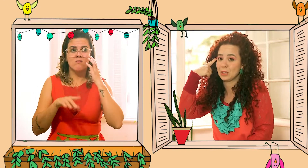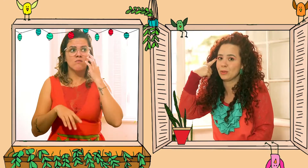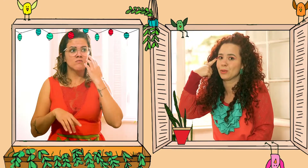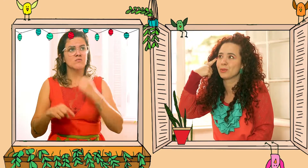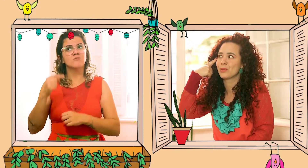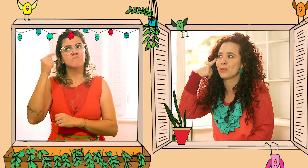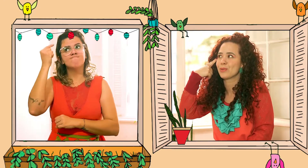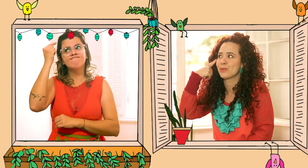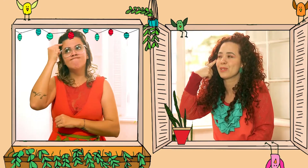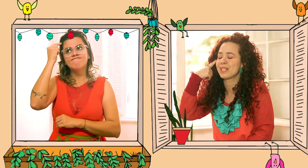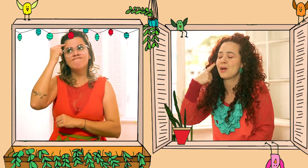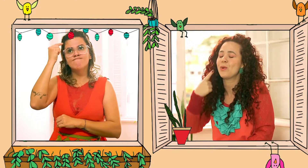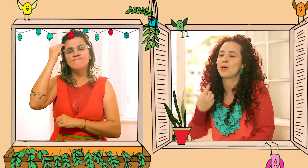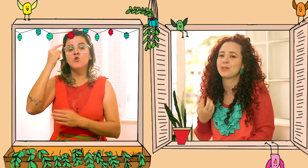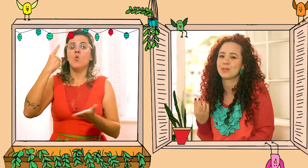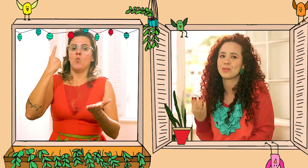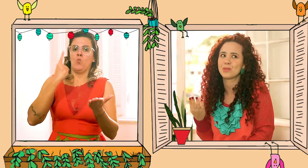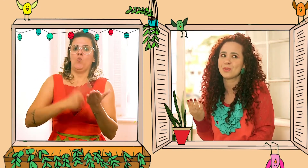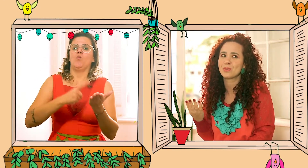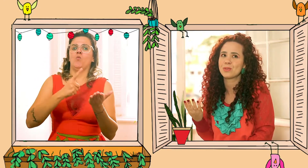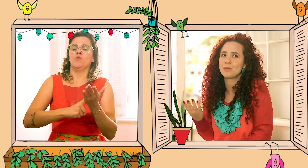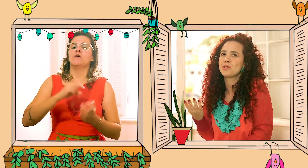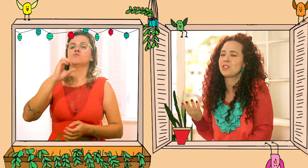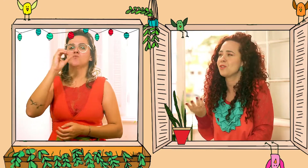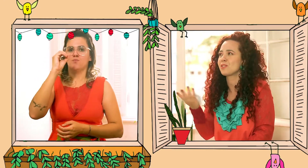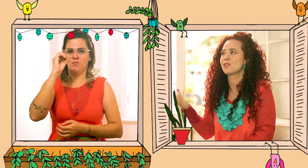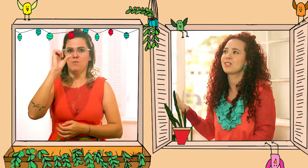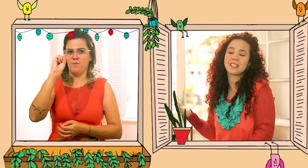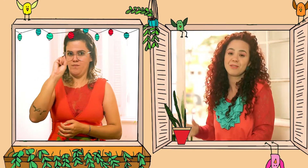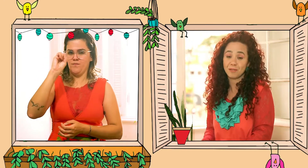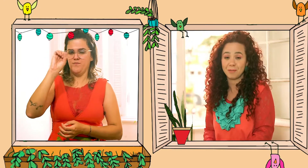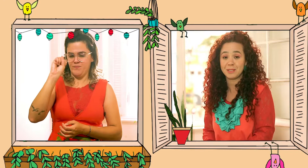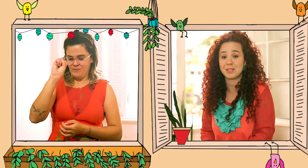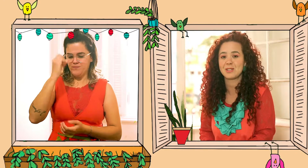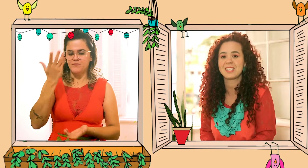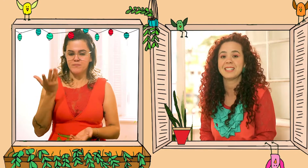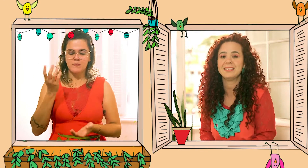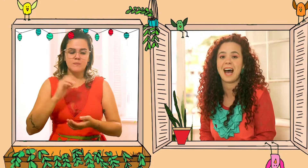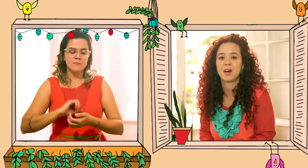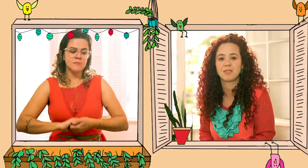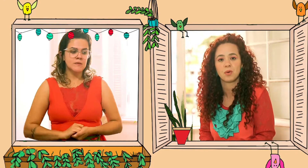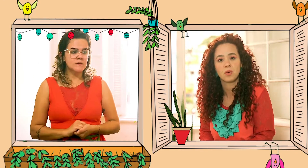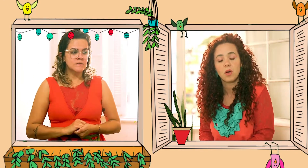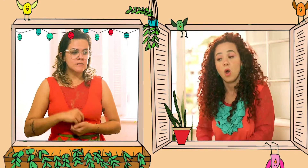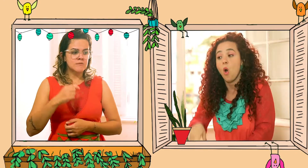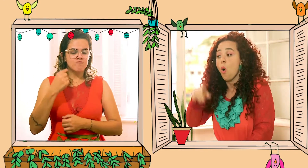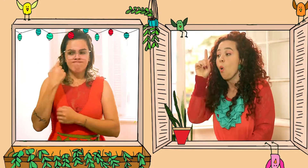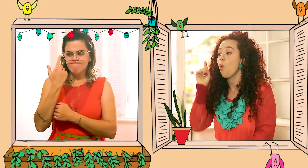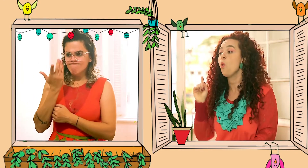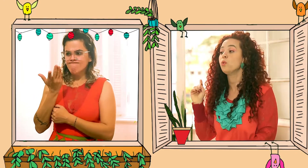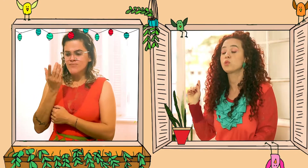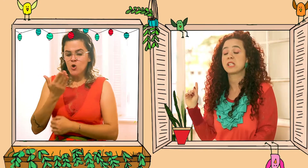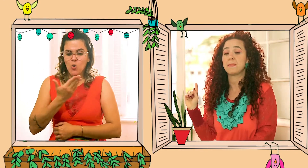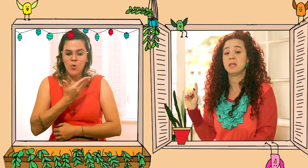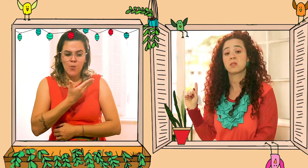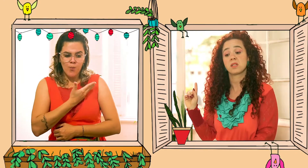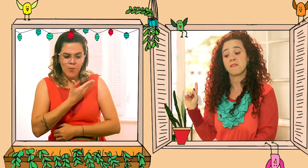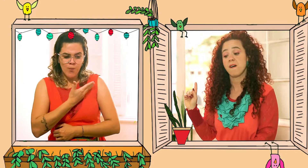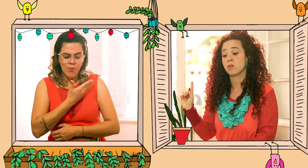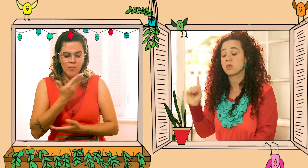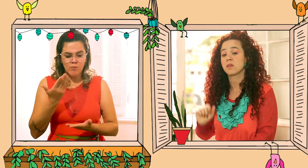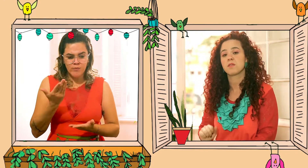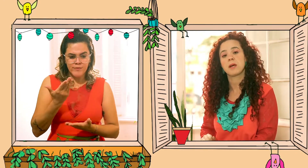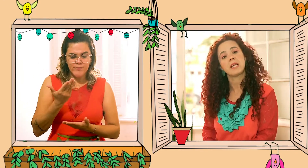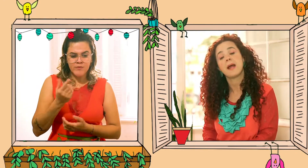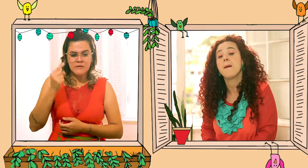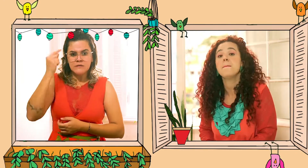Pensando nos acordos dos objetivos do desenvolvimento sustentável. Um dos amigos